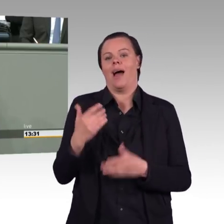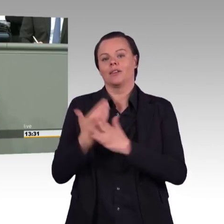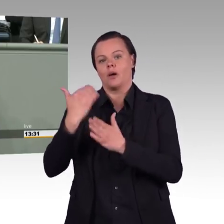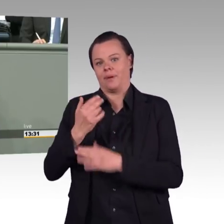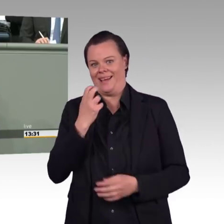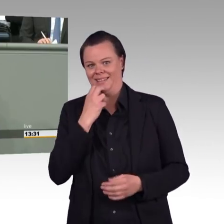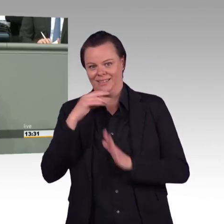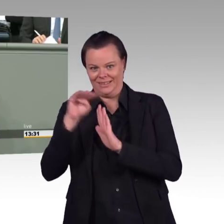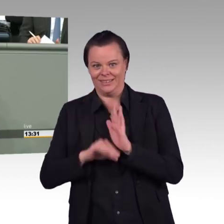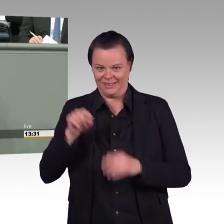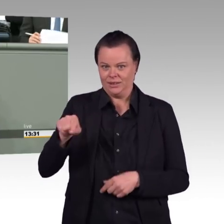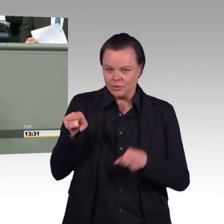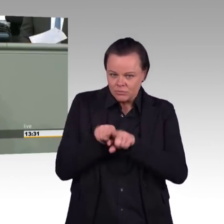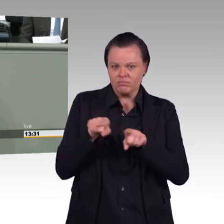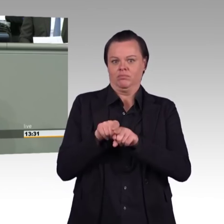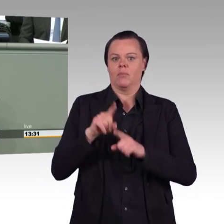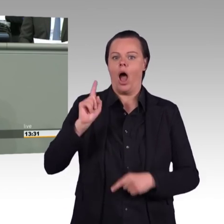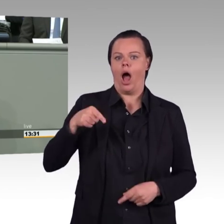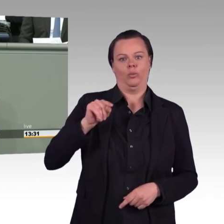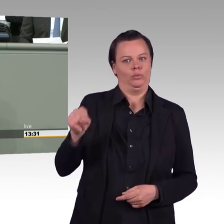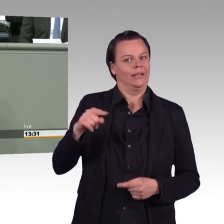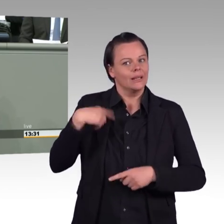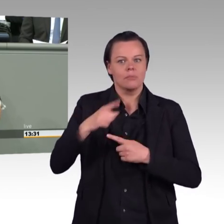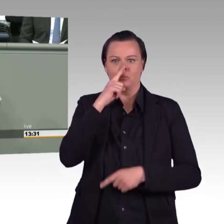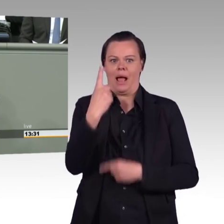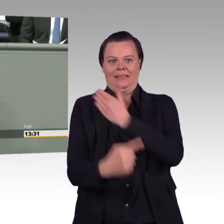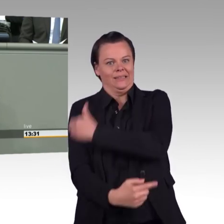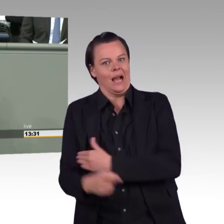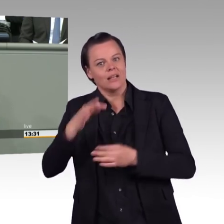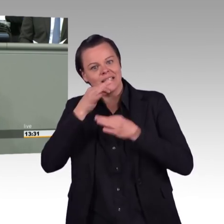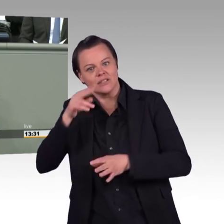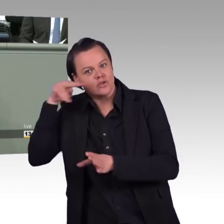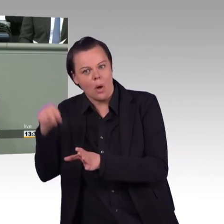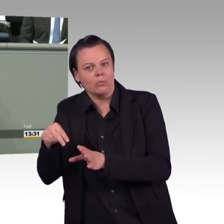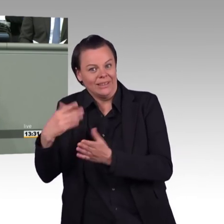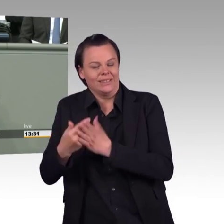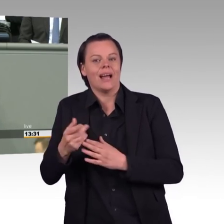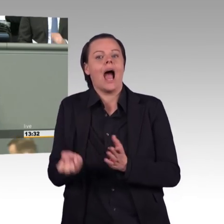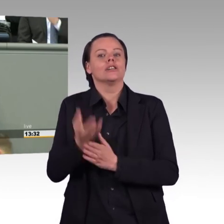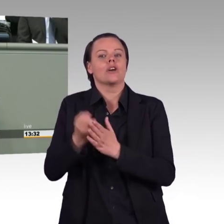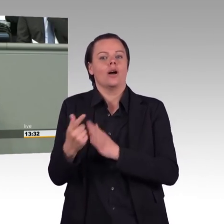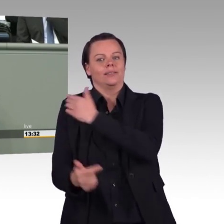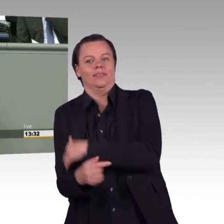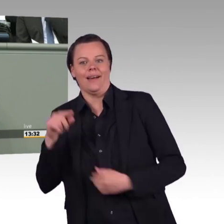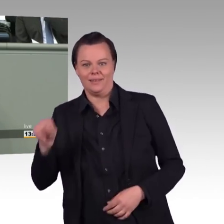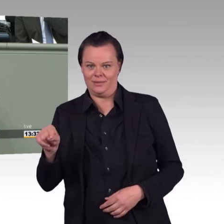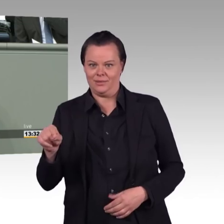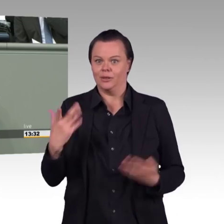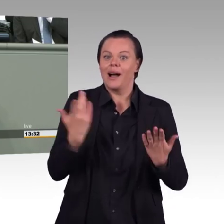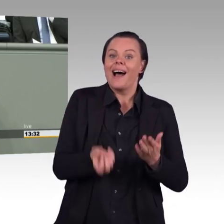Gigawatt. Wieso drei Gigawatt? Warum nicht fünf oder was auch immer? Mir fehlt jetzt, ich sage es doch gleich, warten Sie, Frau Baerbock, warten Sie doch ab. Ich erkläre es Ihnen